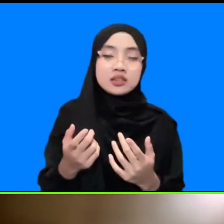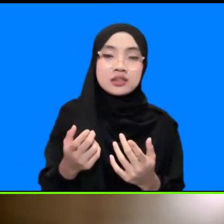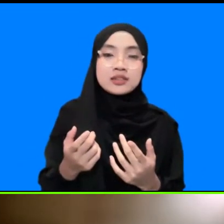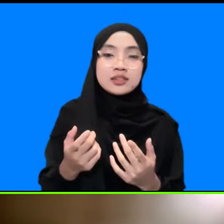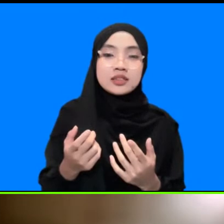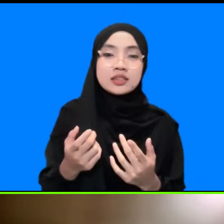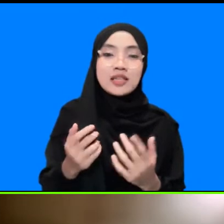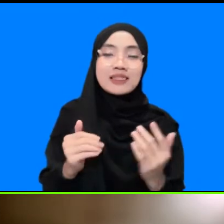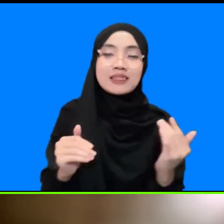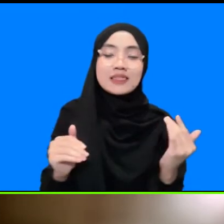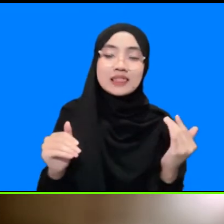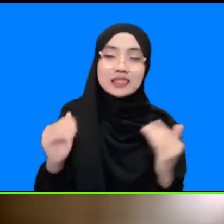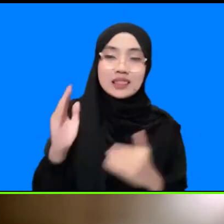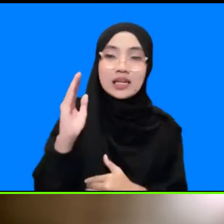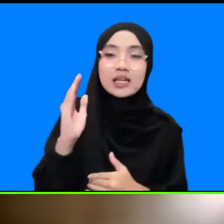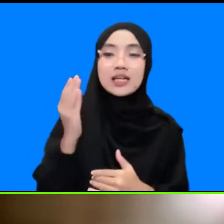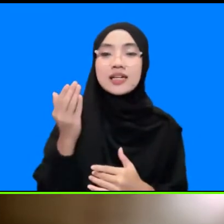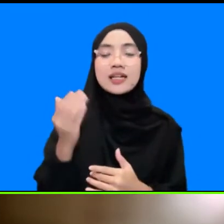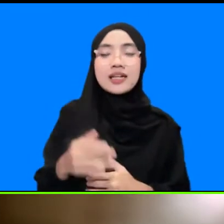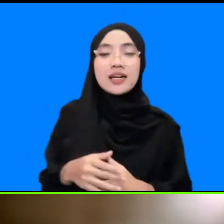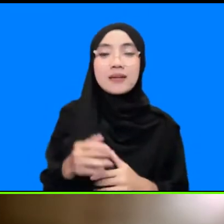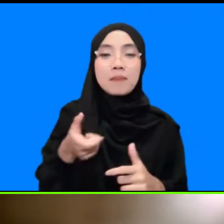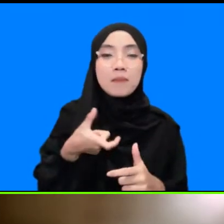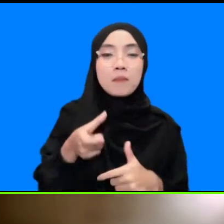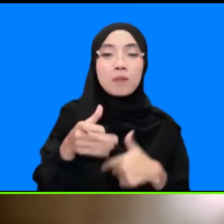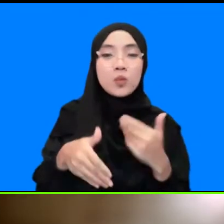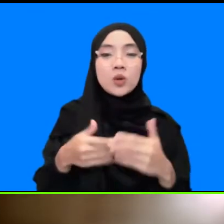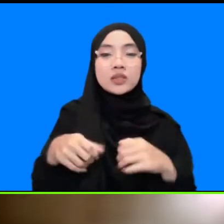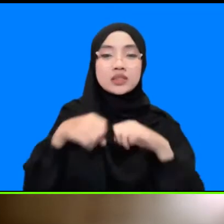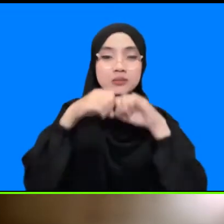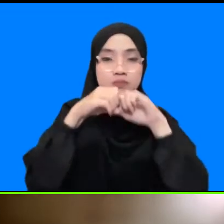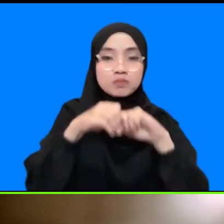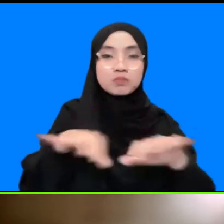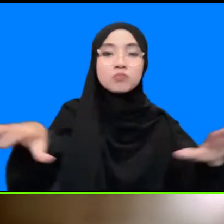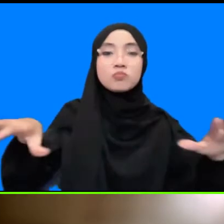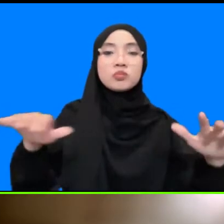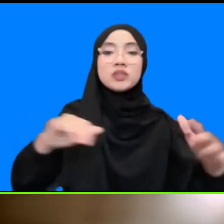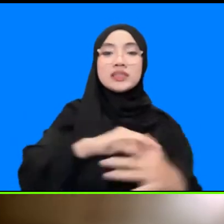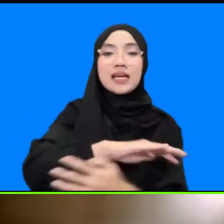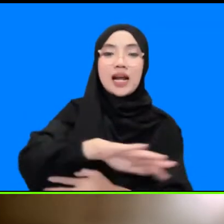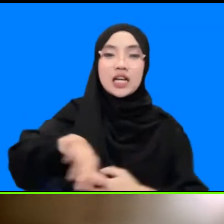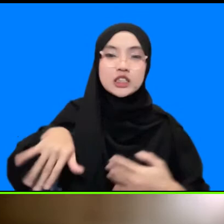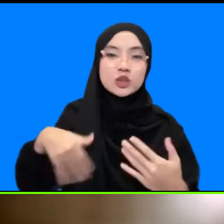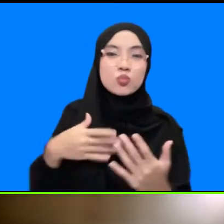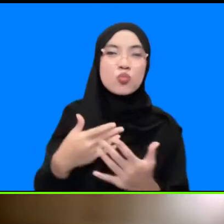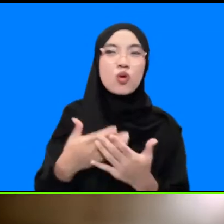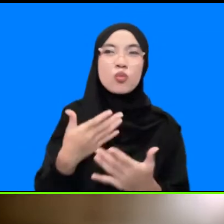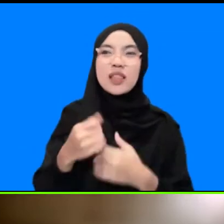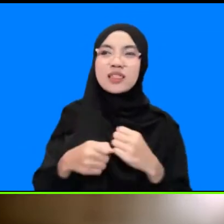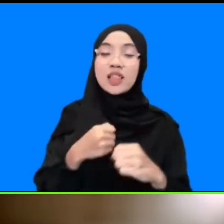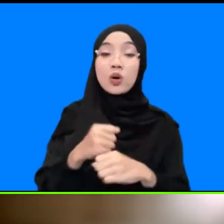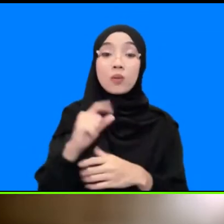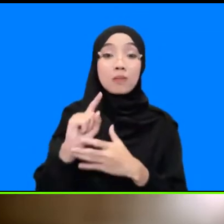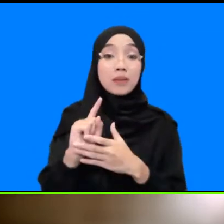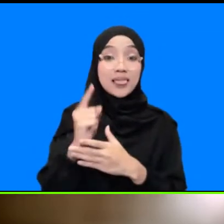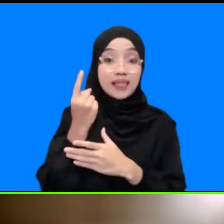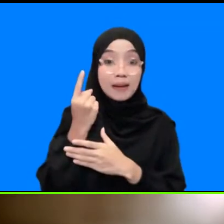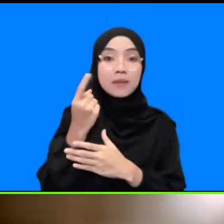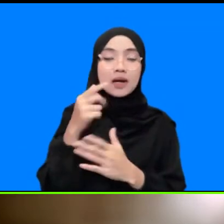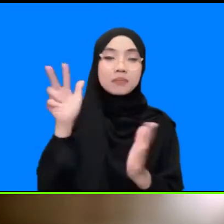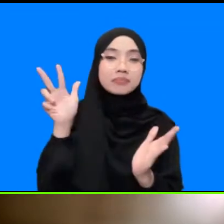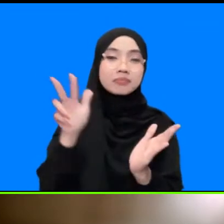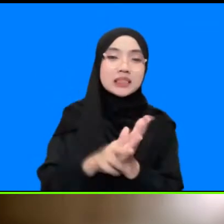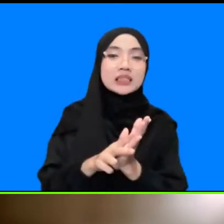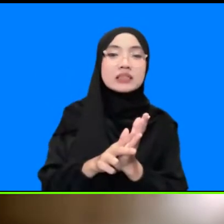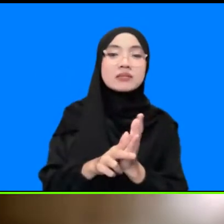tingkat proses diseminasi secara keseluruhan itu mungkin di tahun pertama saat peresmian